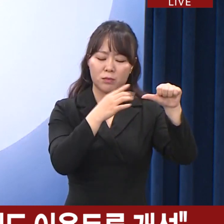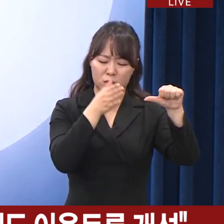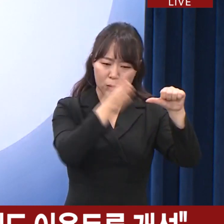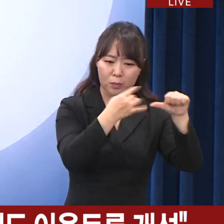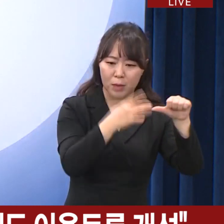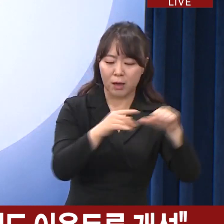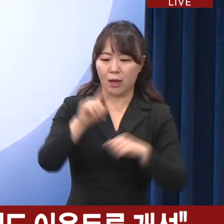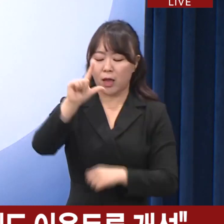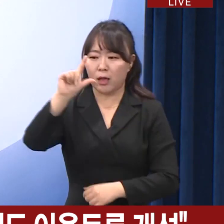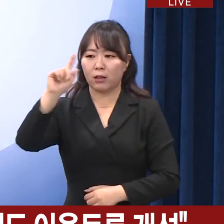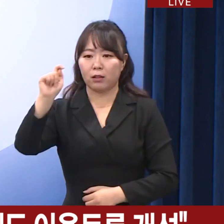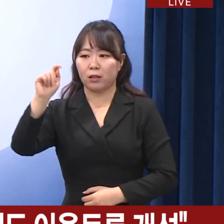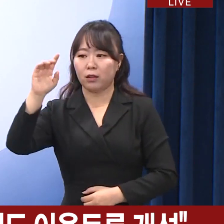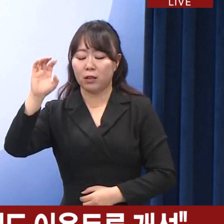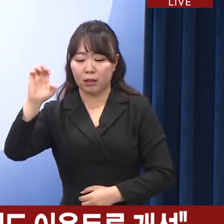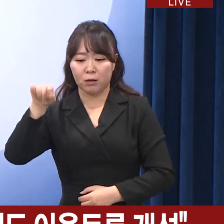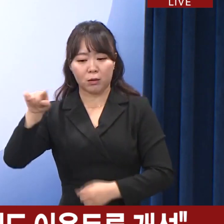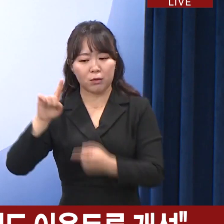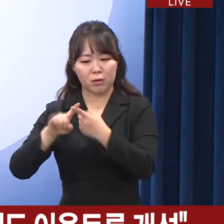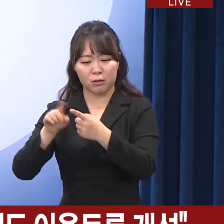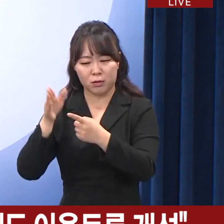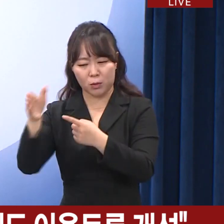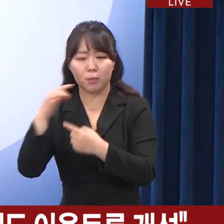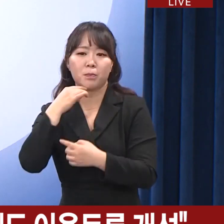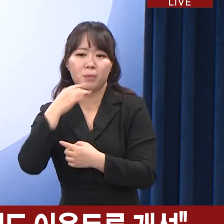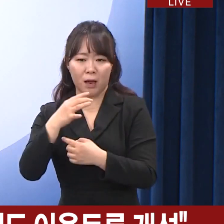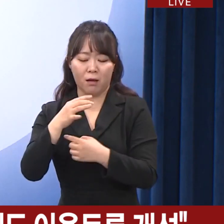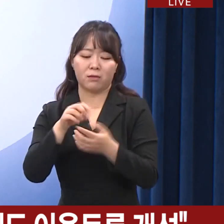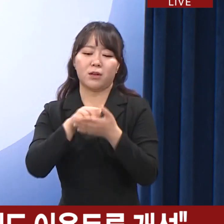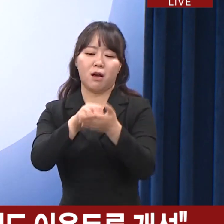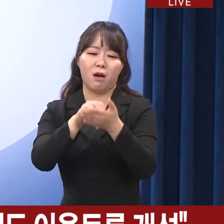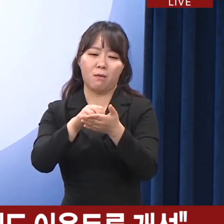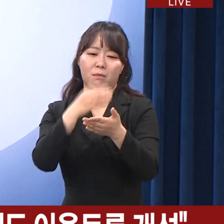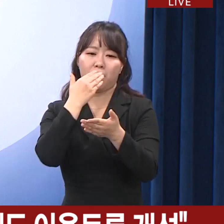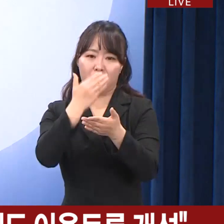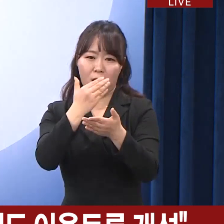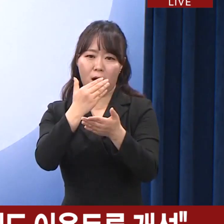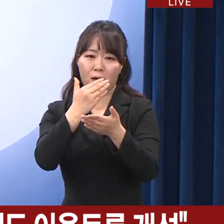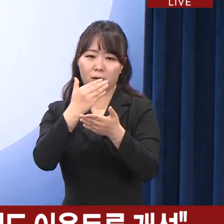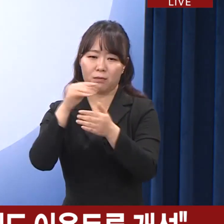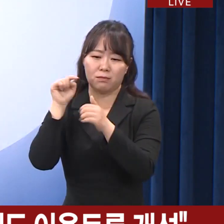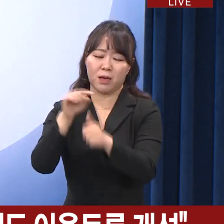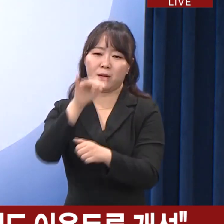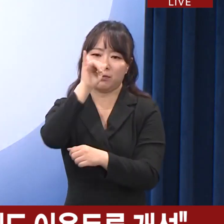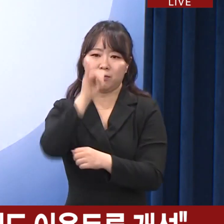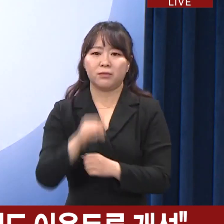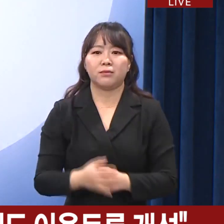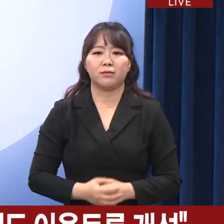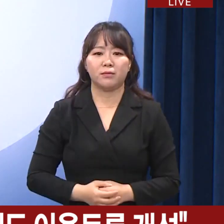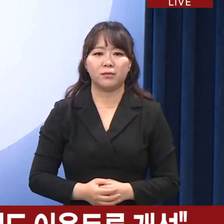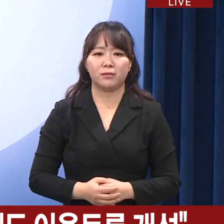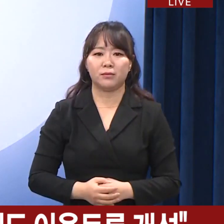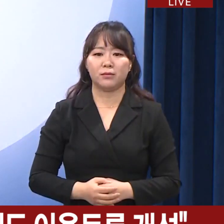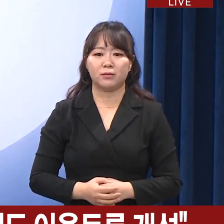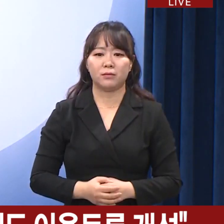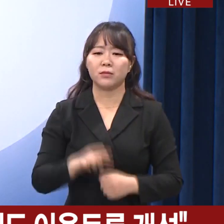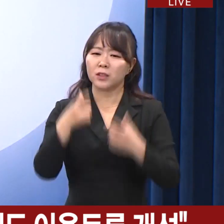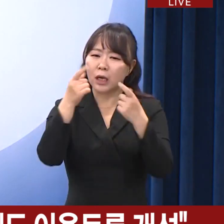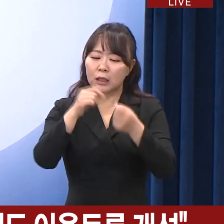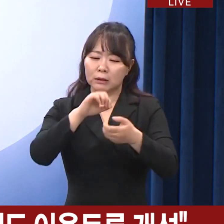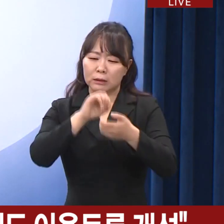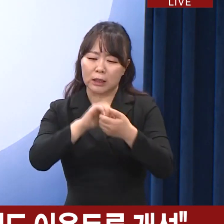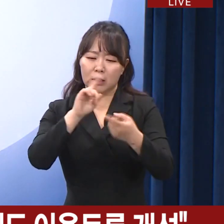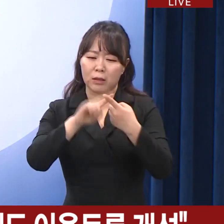LTE 단말로는 LTE 요금제만 가입 가능하도록 강제해 왔습니다. 이러한